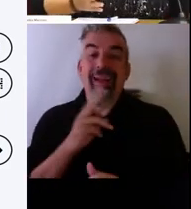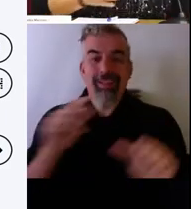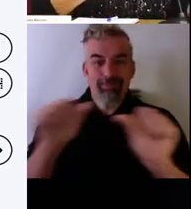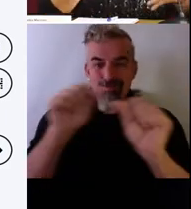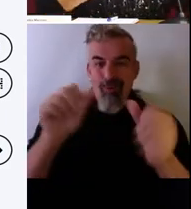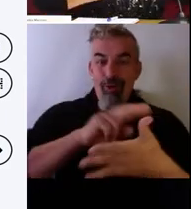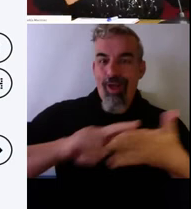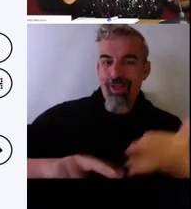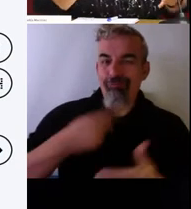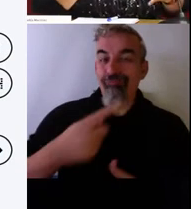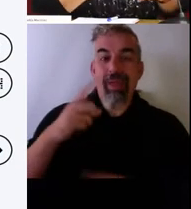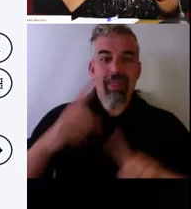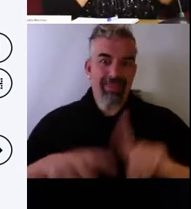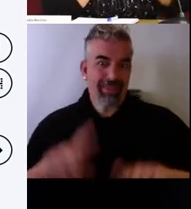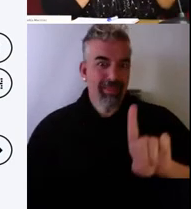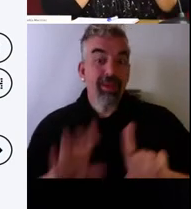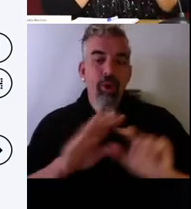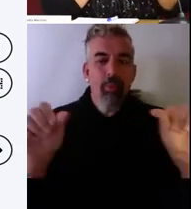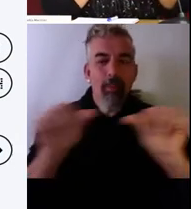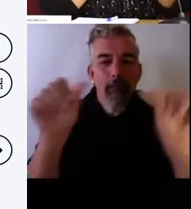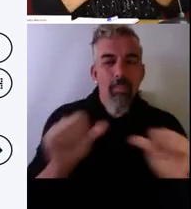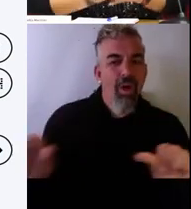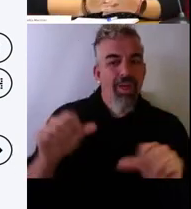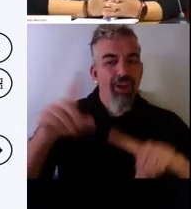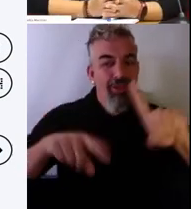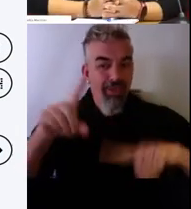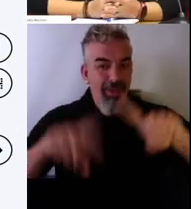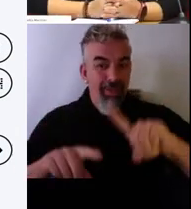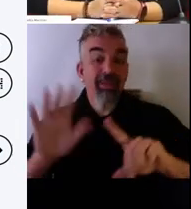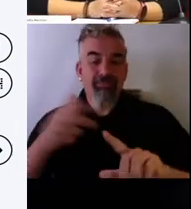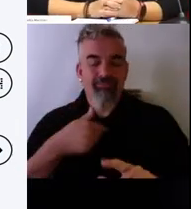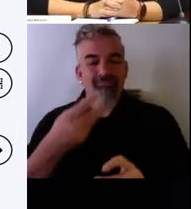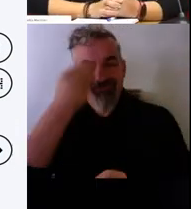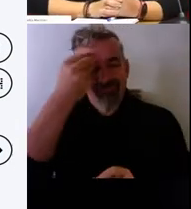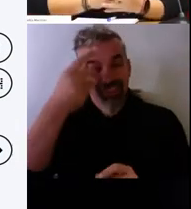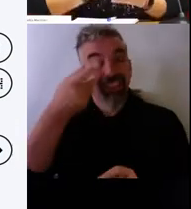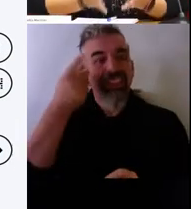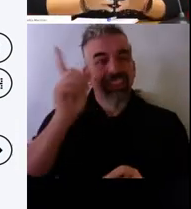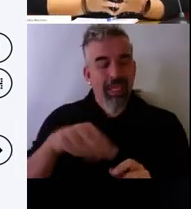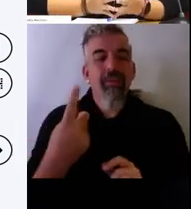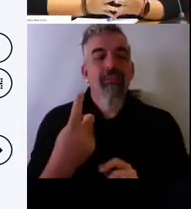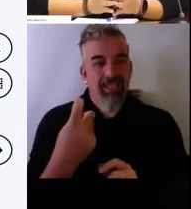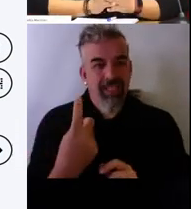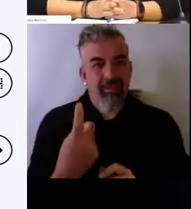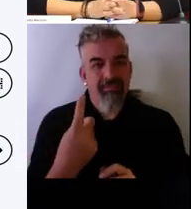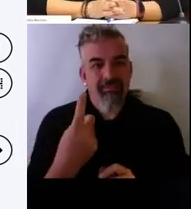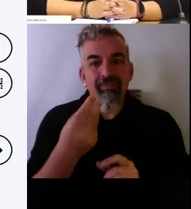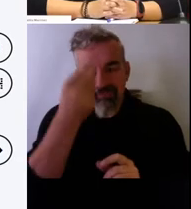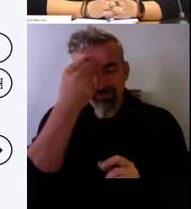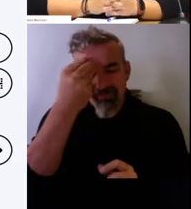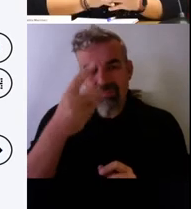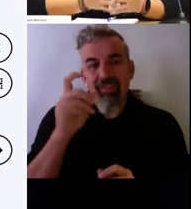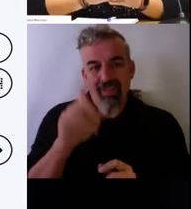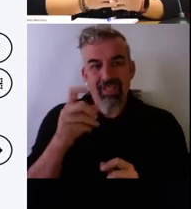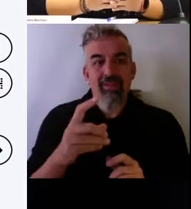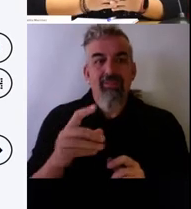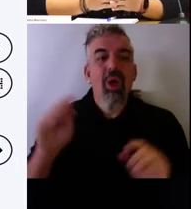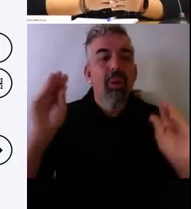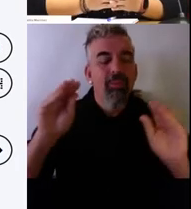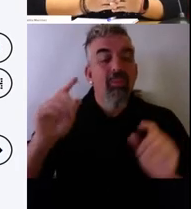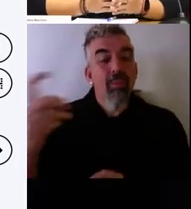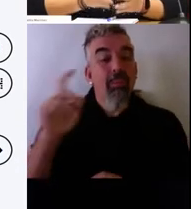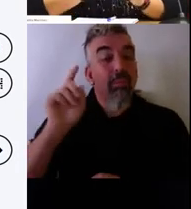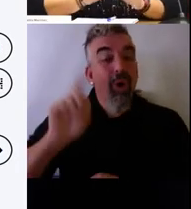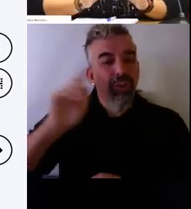para cada modelo. Pero creo que también falta una parte formativa de los profesores bastante